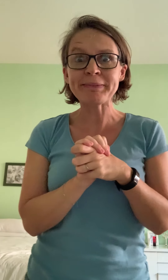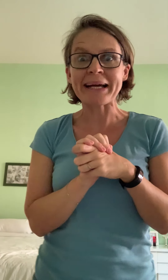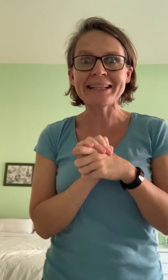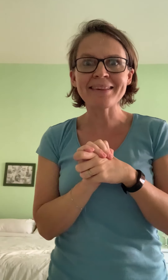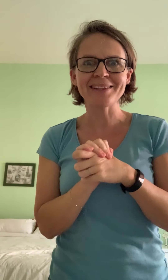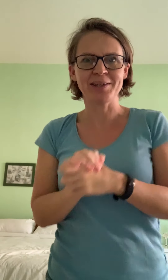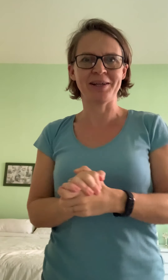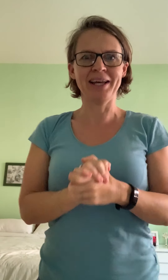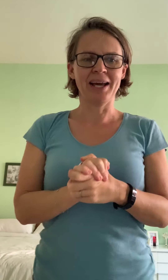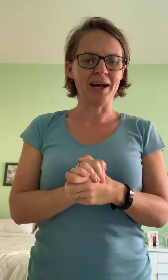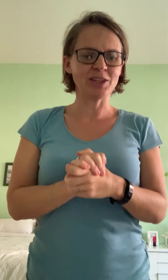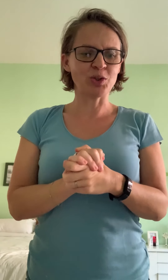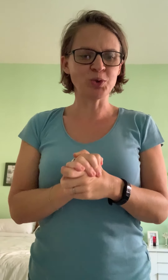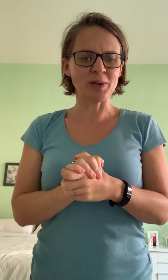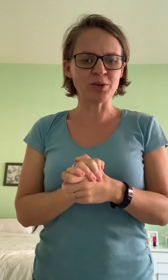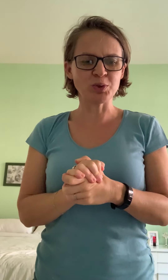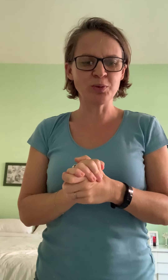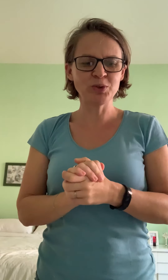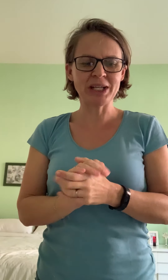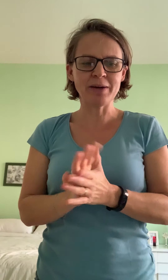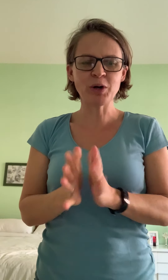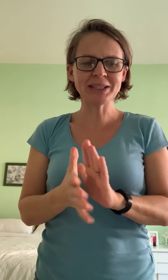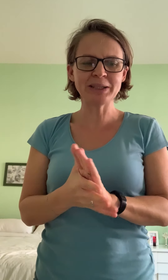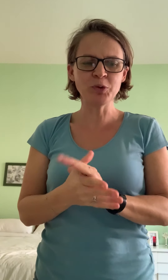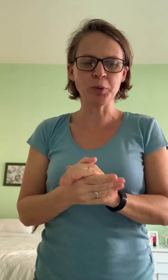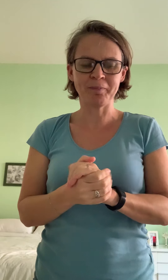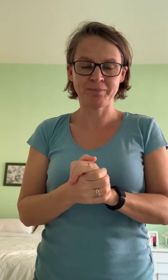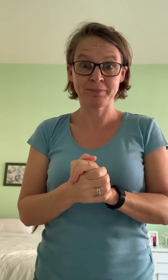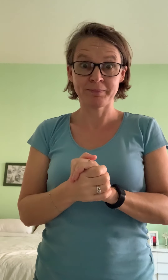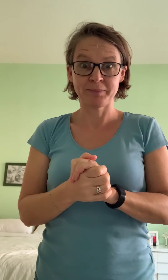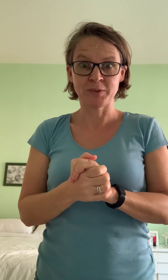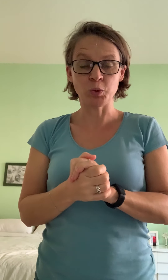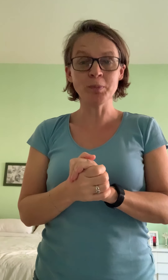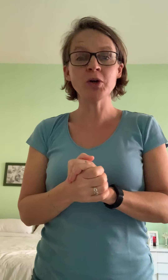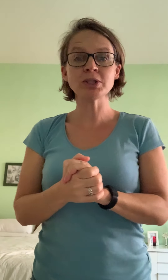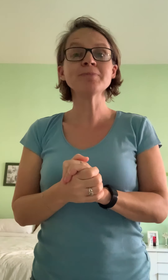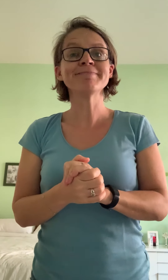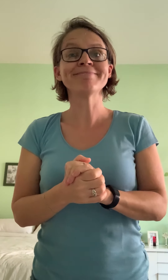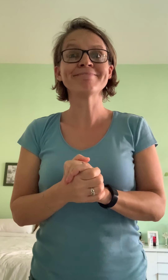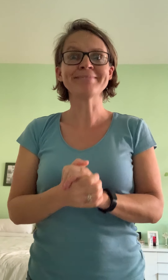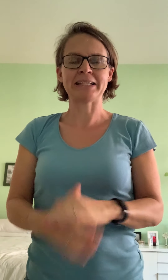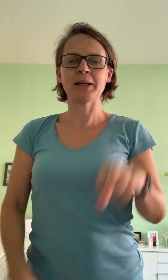prête. Attention, attention, vous allez avoir six mots. On commence ?